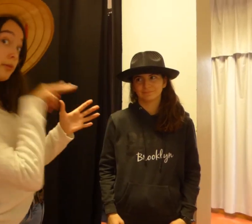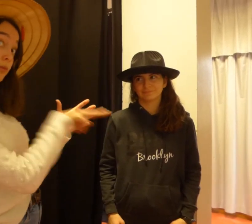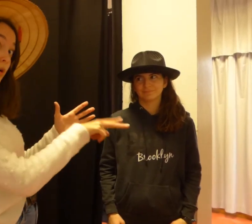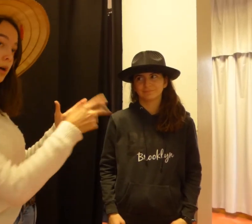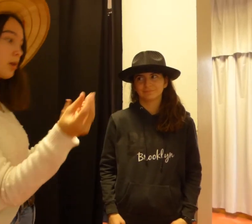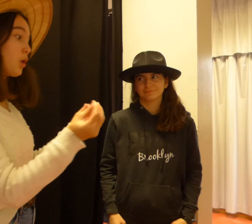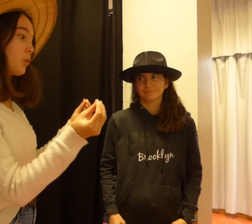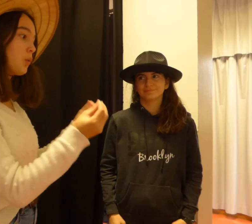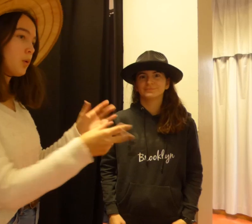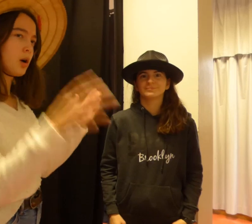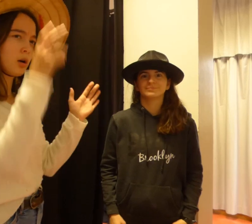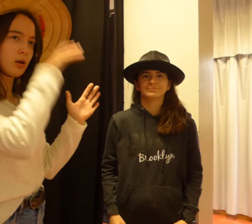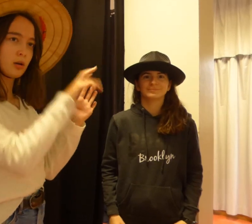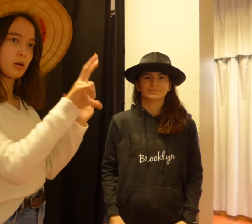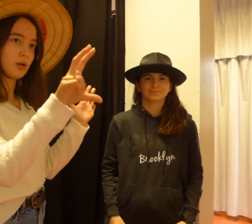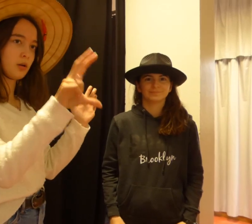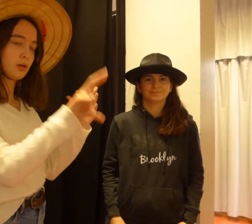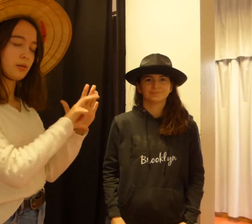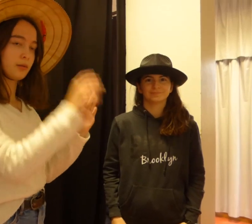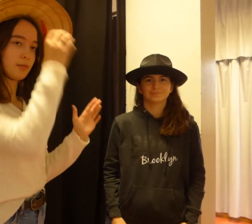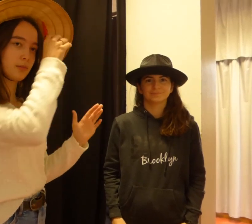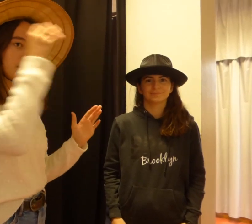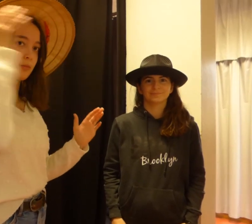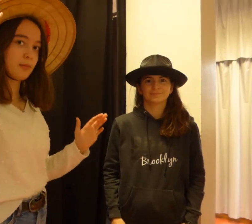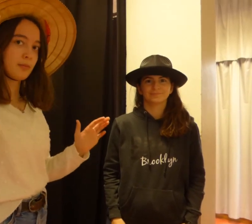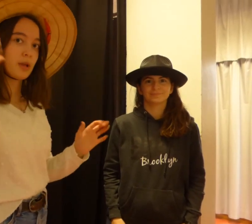à Grenoble, Chambéry et Ponchara.